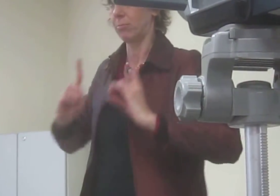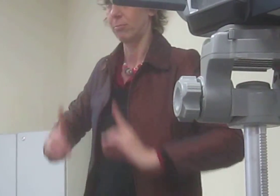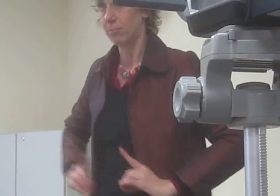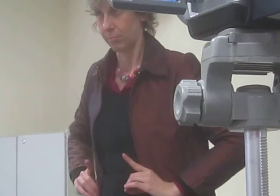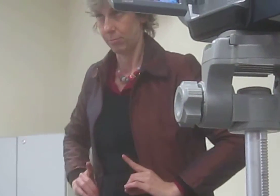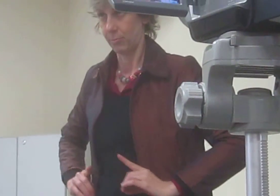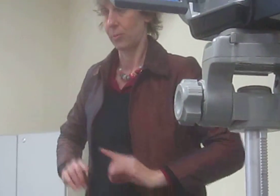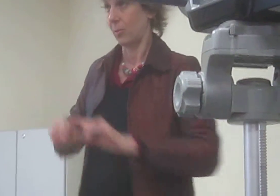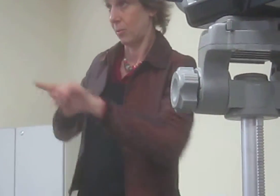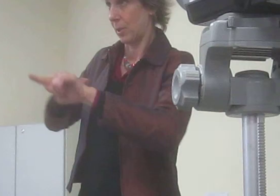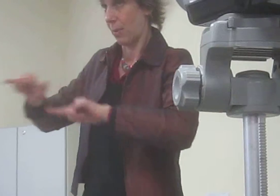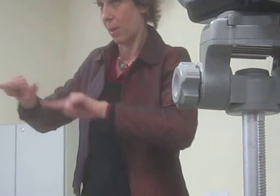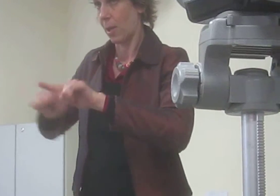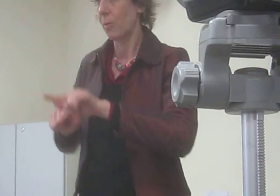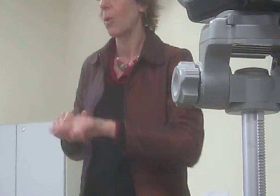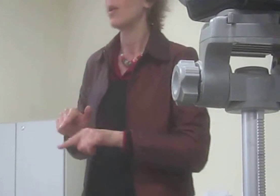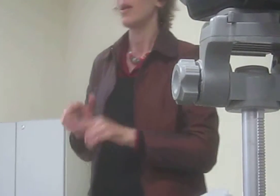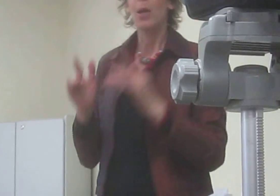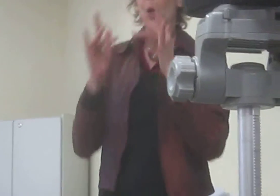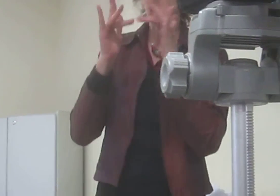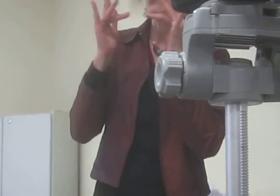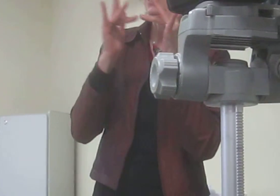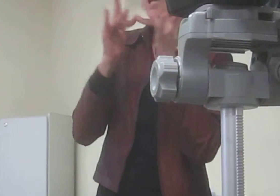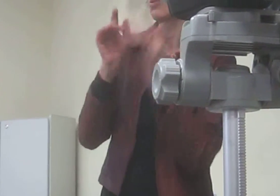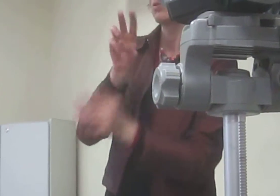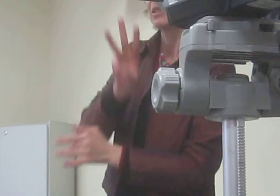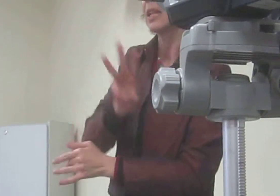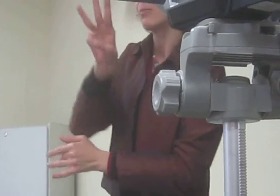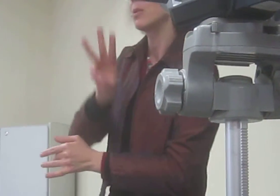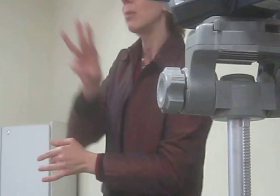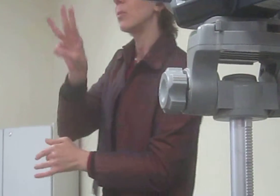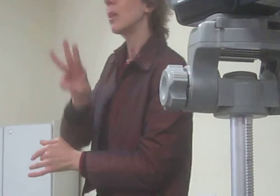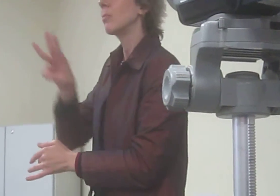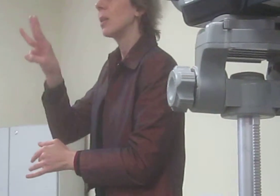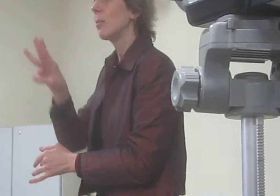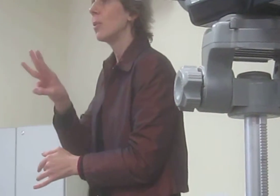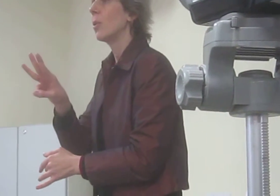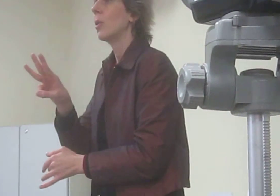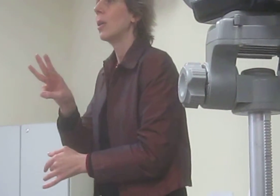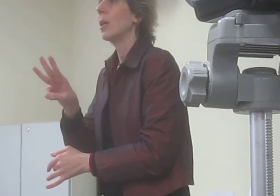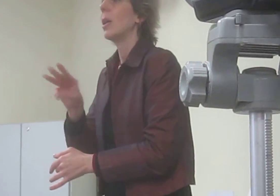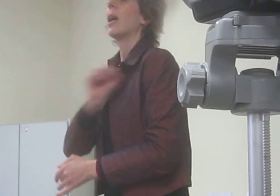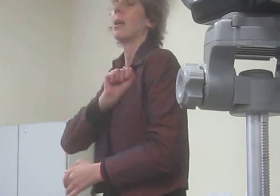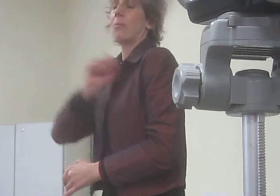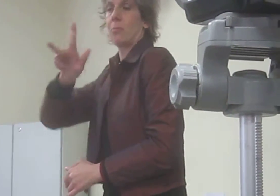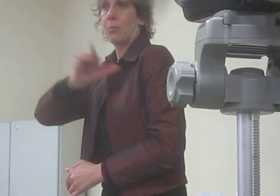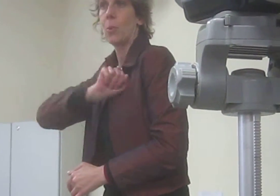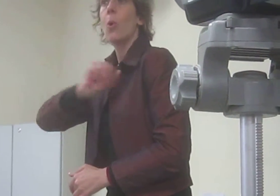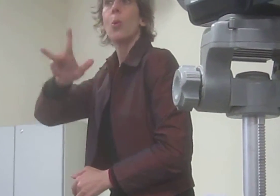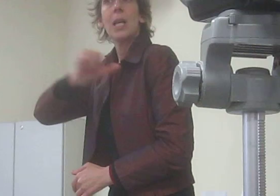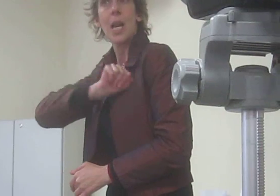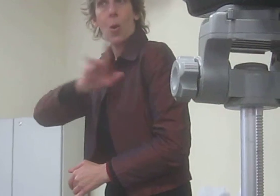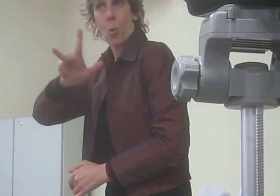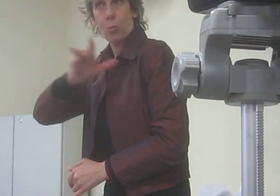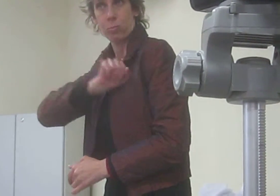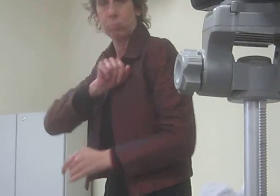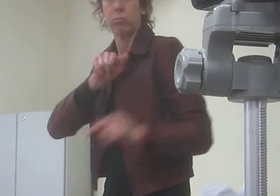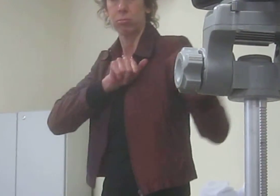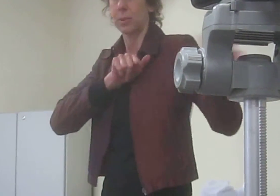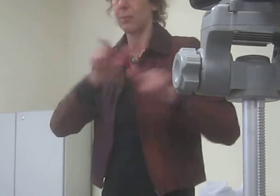quiserem entrar em contato, é só entrar no site da Unileu ou na Unileu no Facebook. Coloca o U-N-I-L